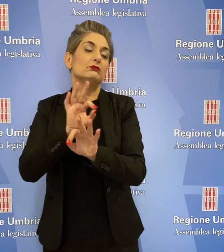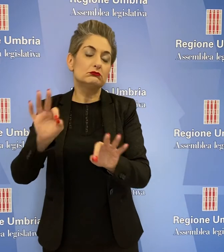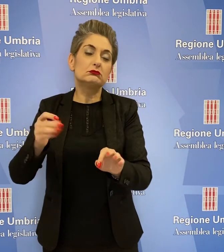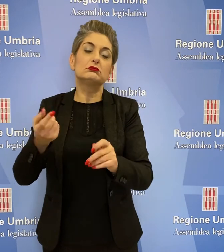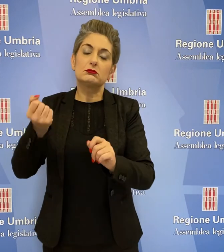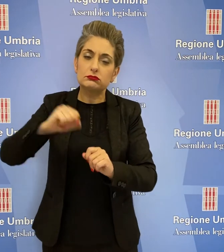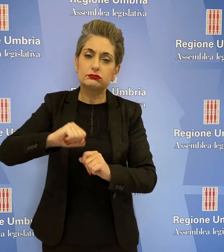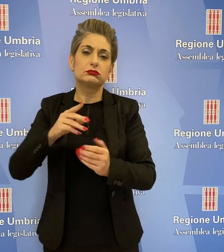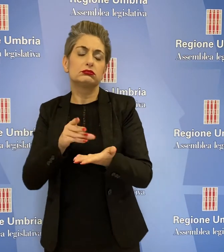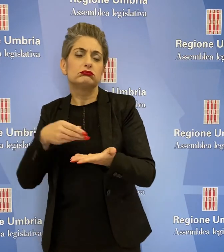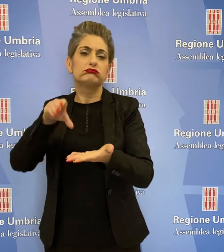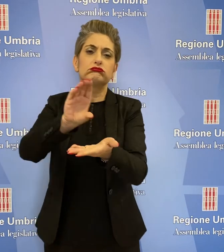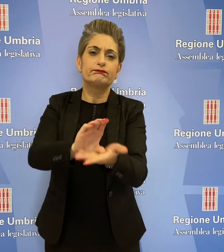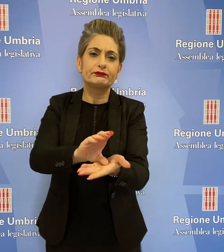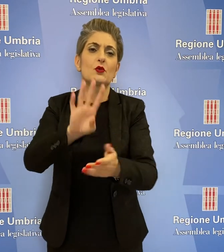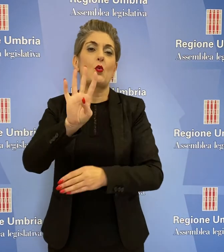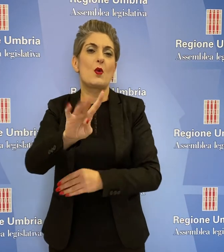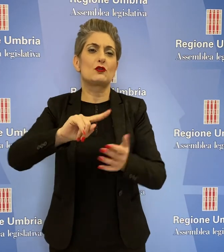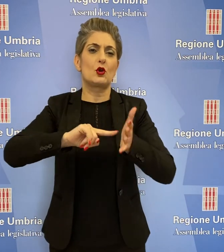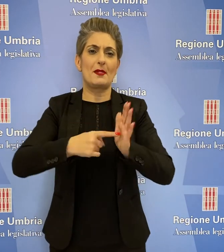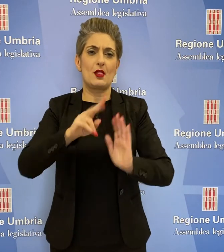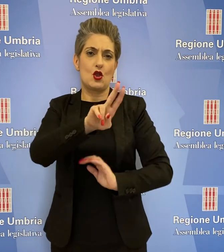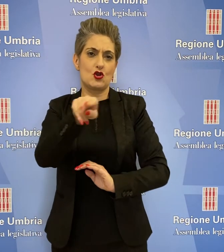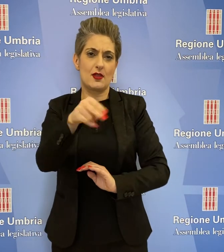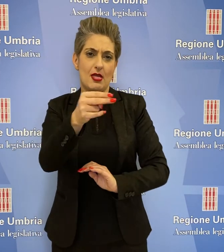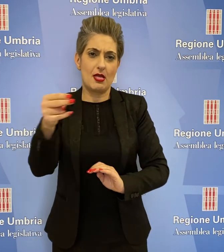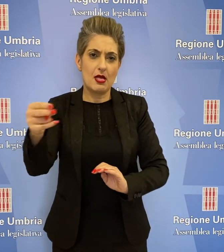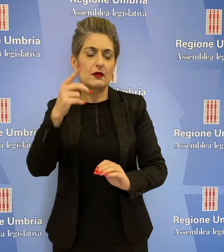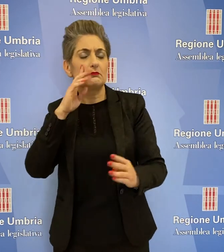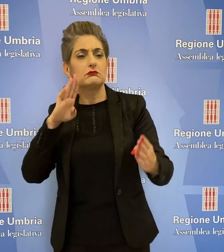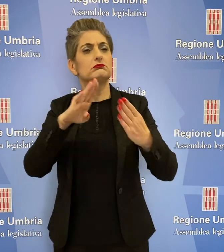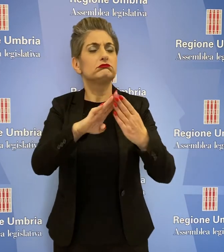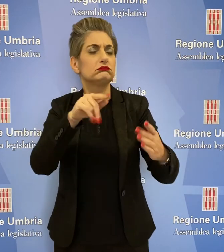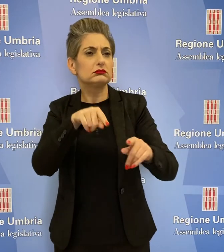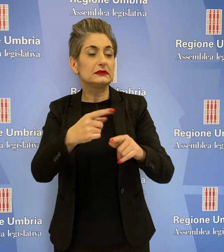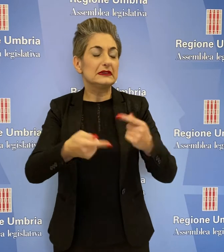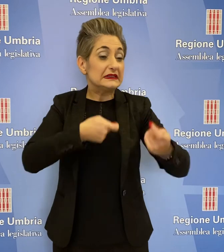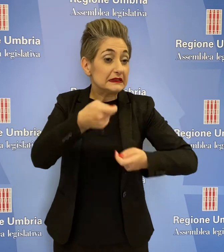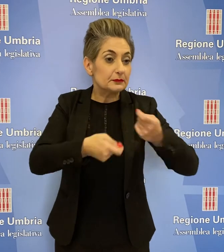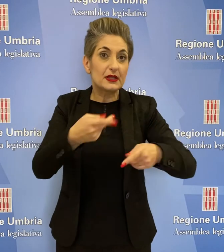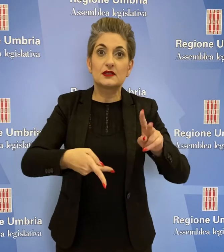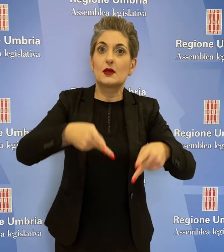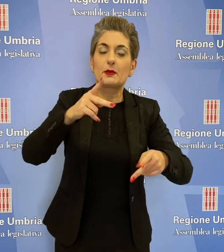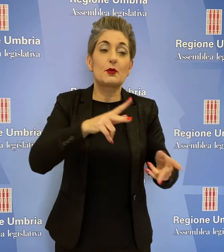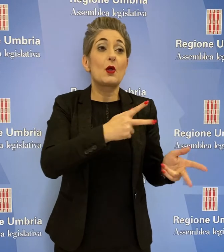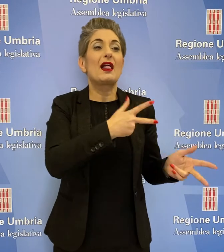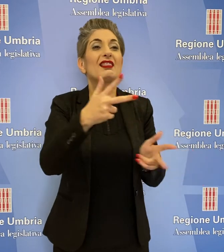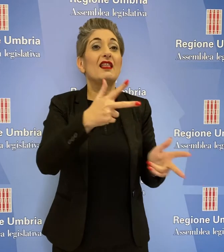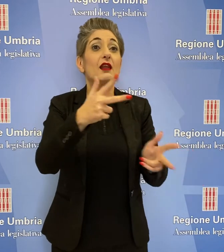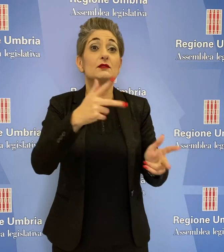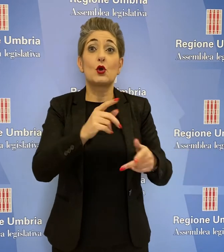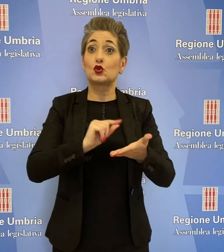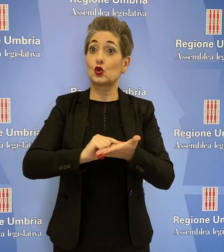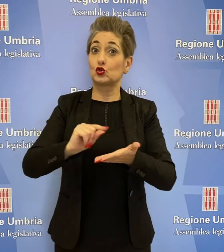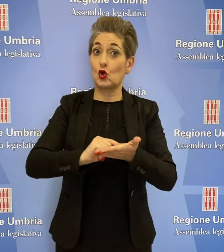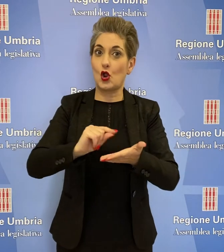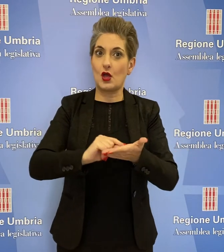disposizione ulteriori 4 milioni di euro per fronteggiare i maggiori costi del trasporto